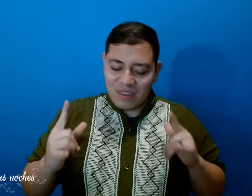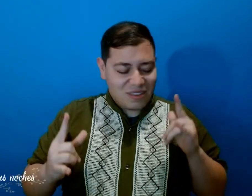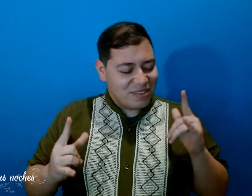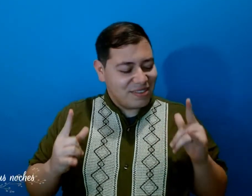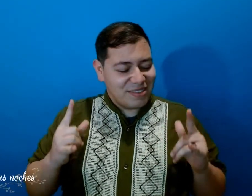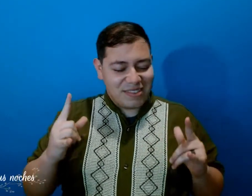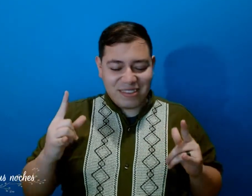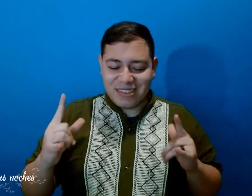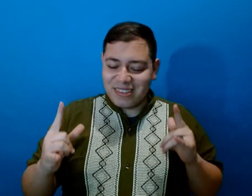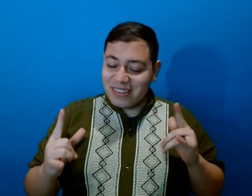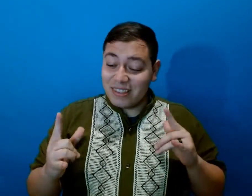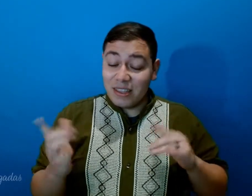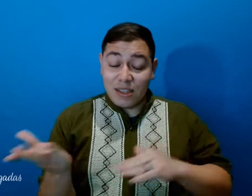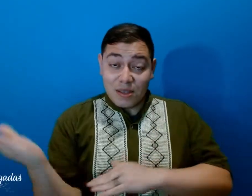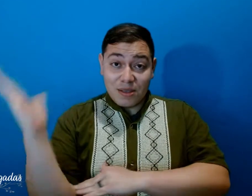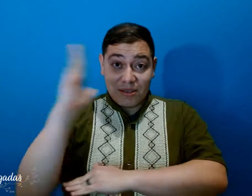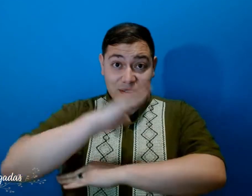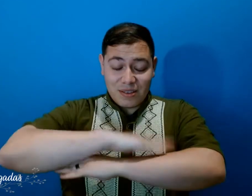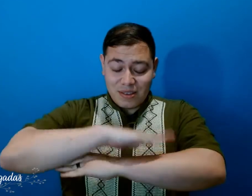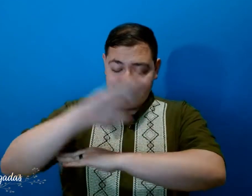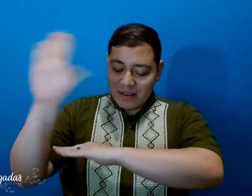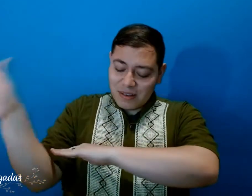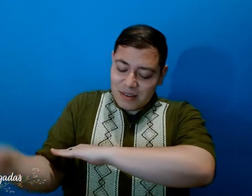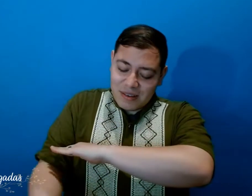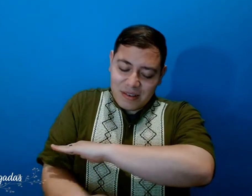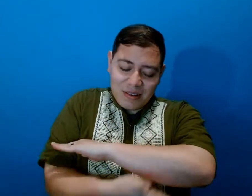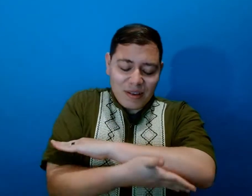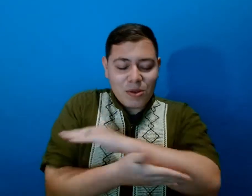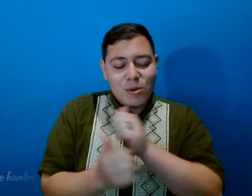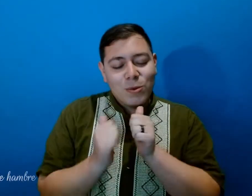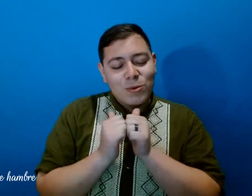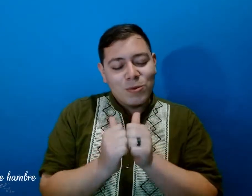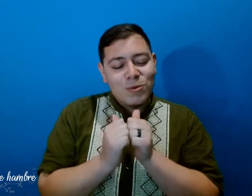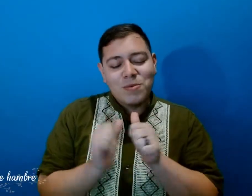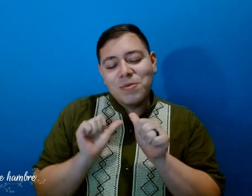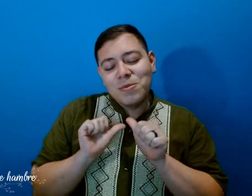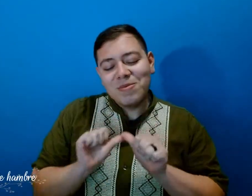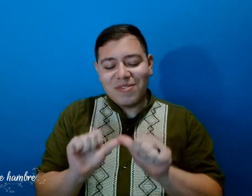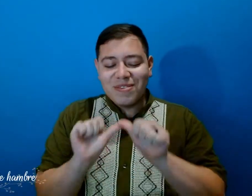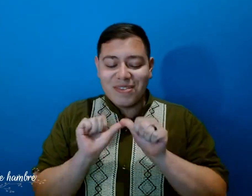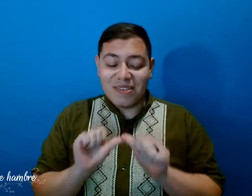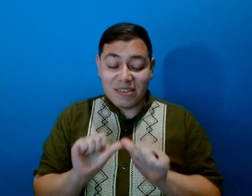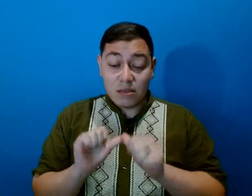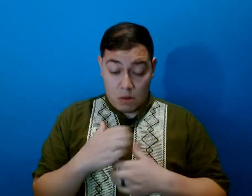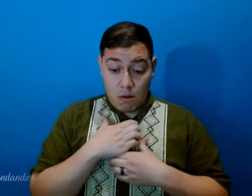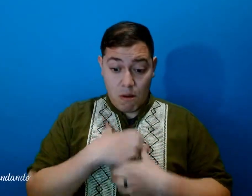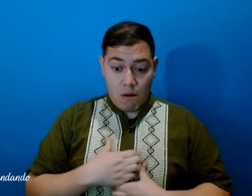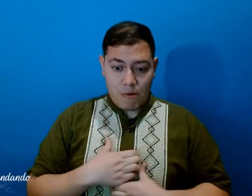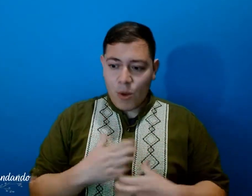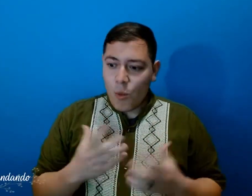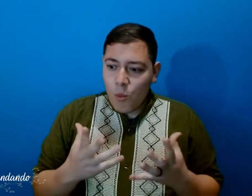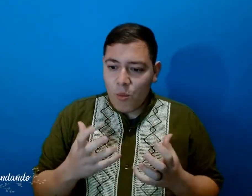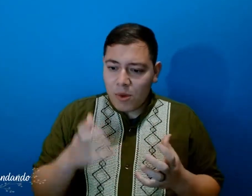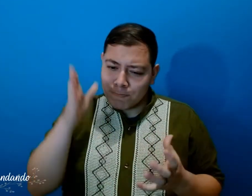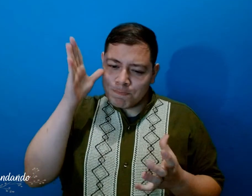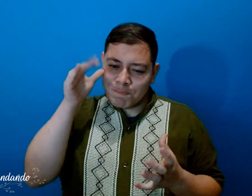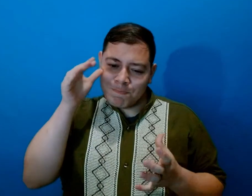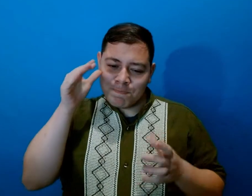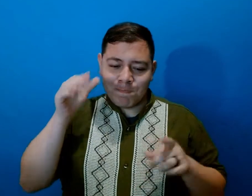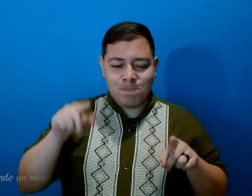y madrugadas Llenas de hambre siguen andando Y